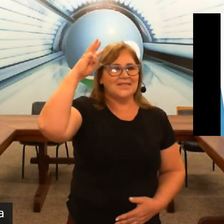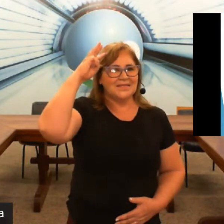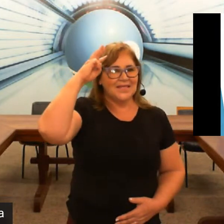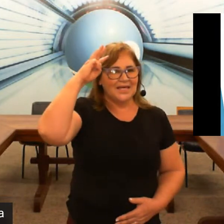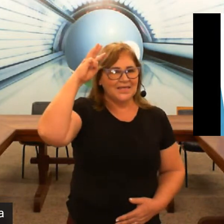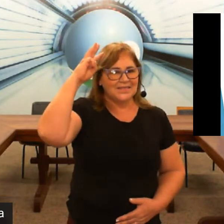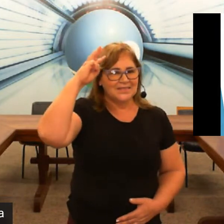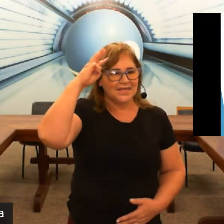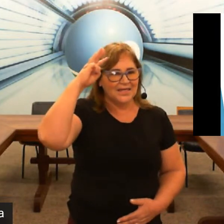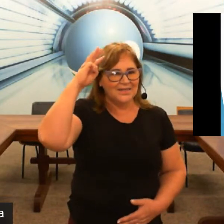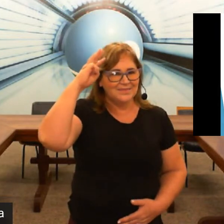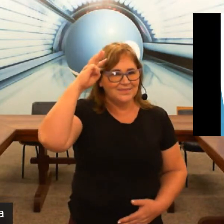terça